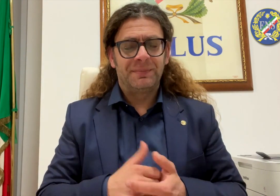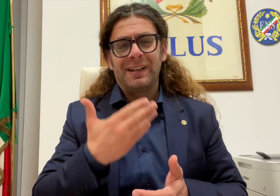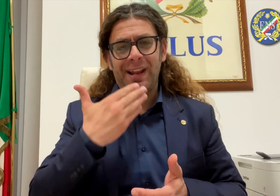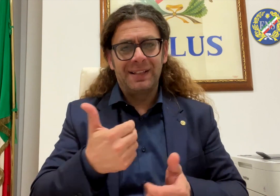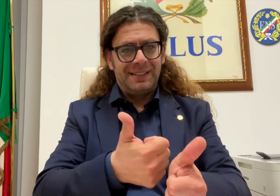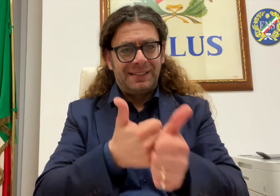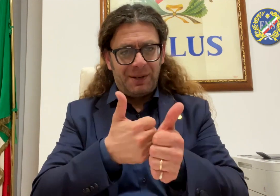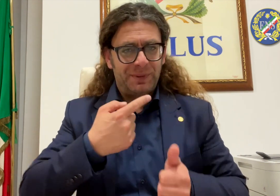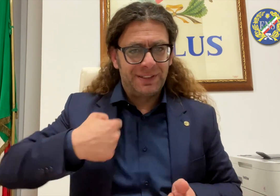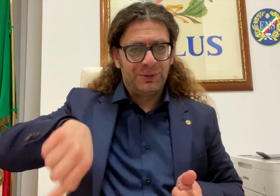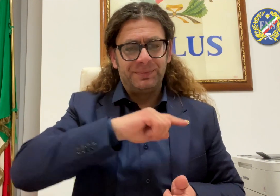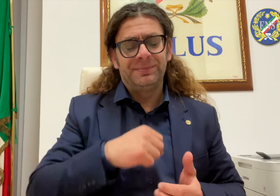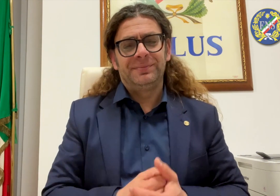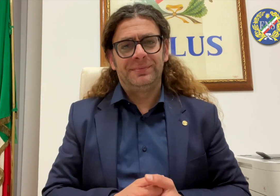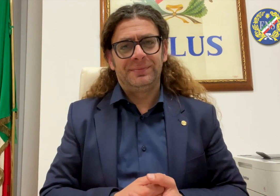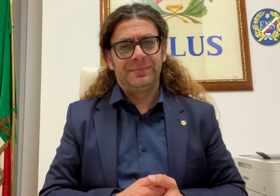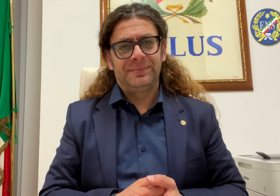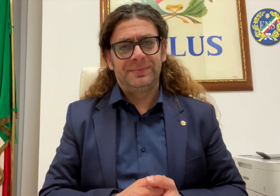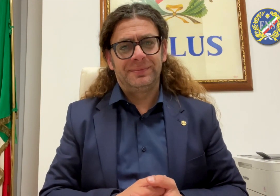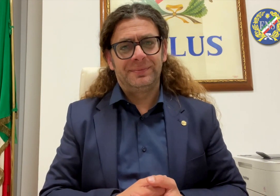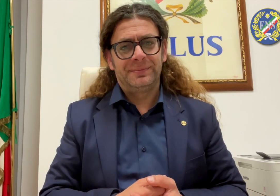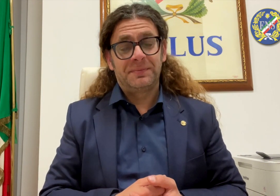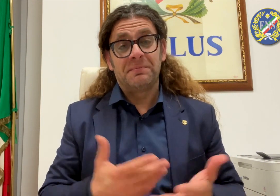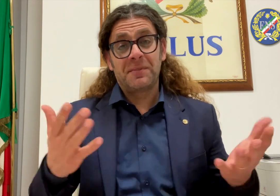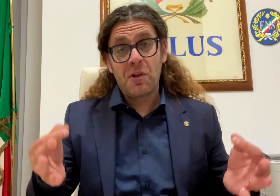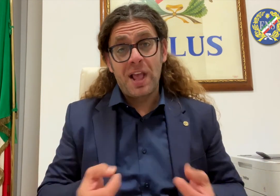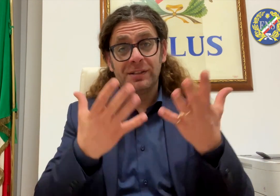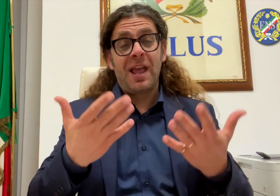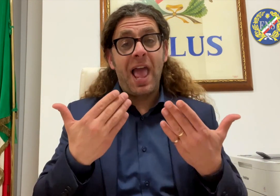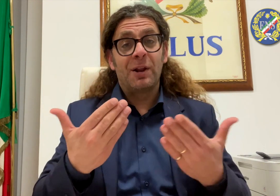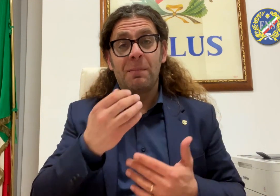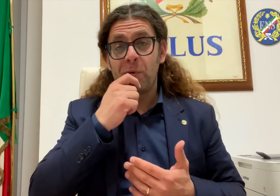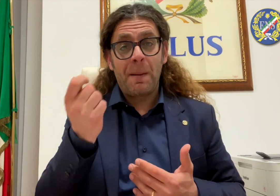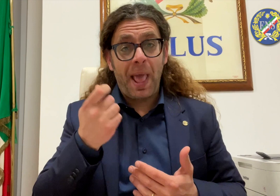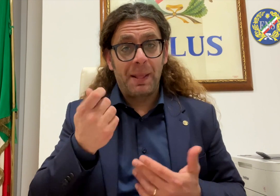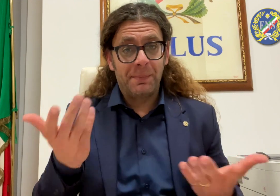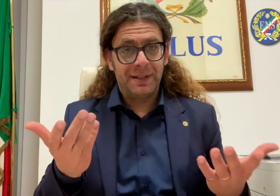Grazie per l'attenzione. Colgo l'occasione per augurarvi buona Domenica delle Palme e buona Pasqua. Vi abbraccio tutti.